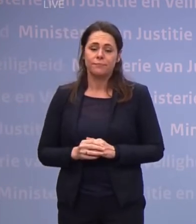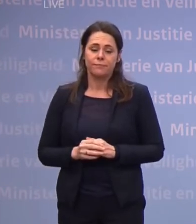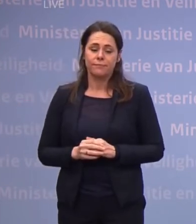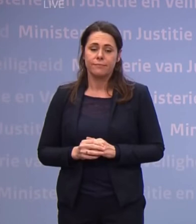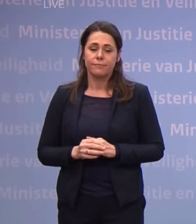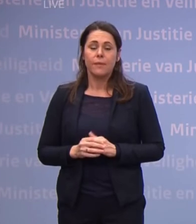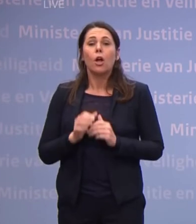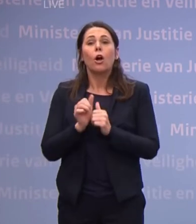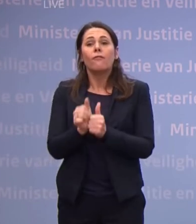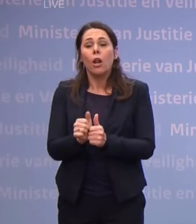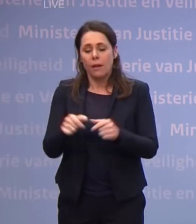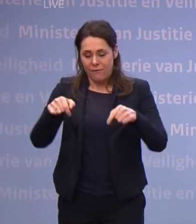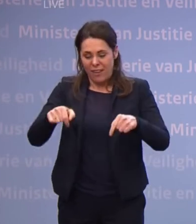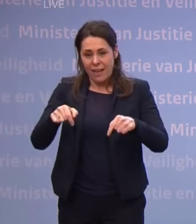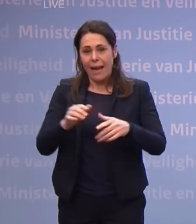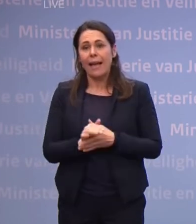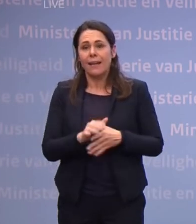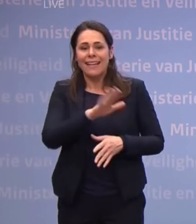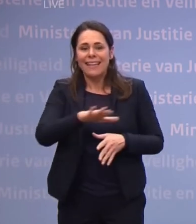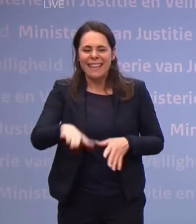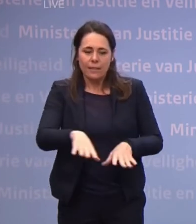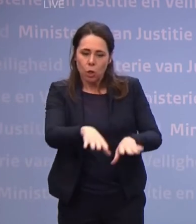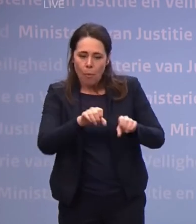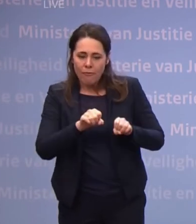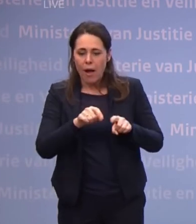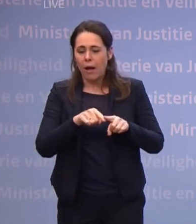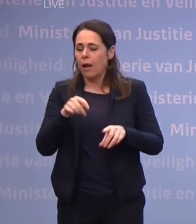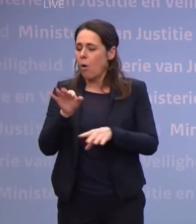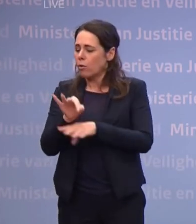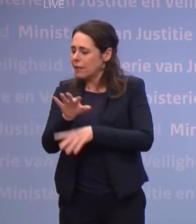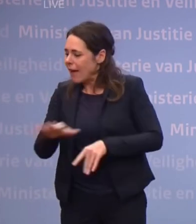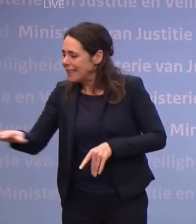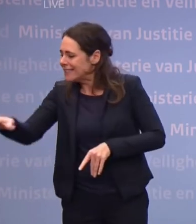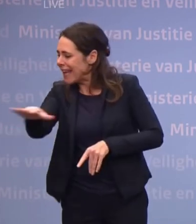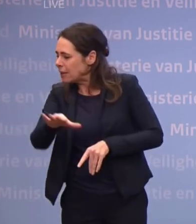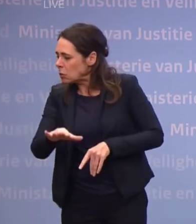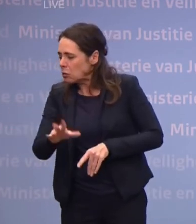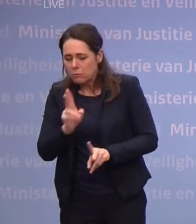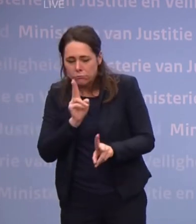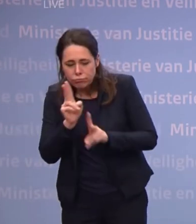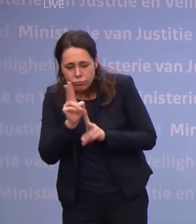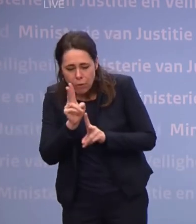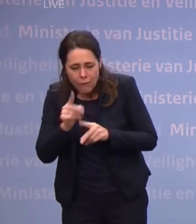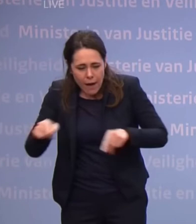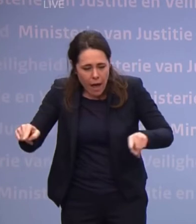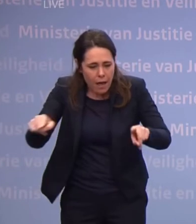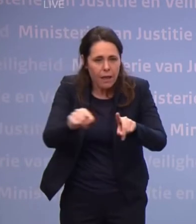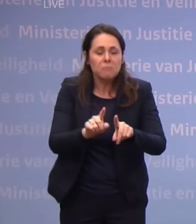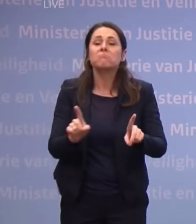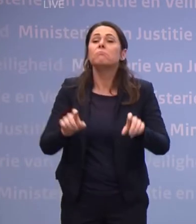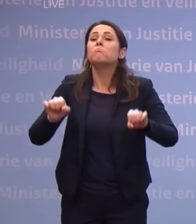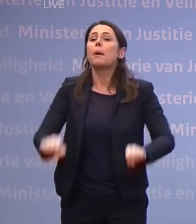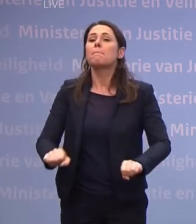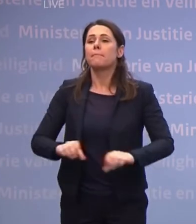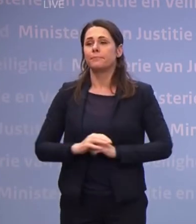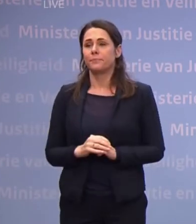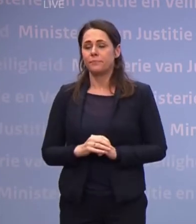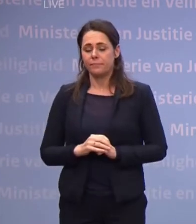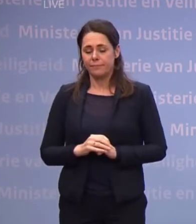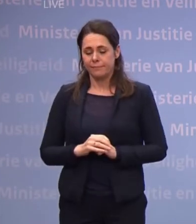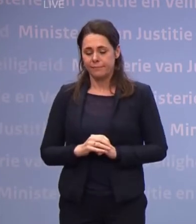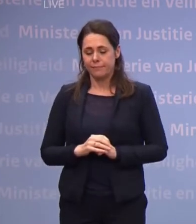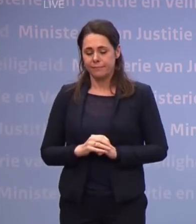in goed overleg met de kinderopvang en de onderwijssector het volgende besloten. Vanaf morgen